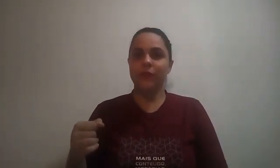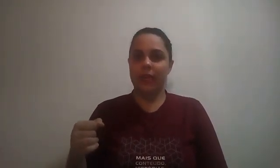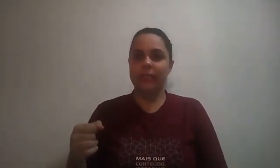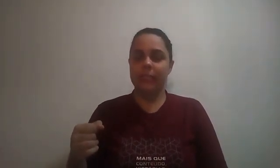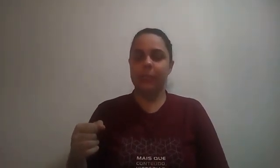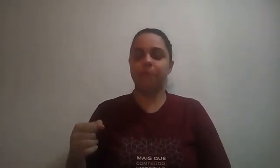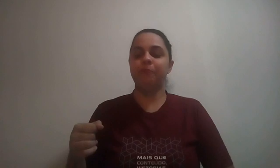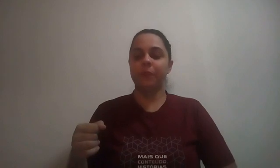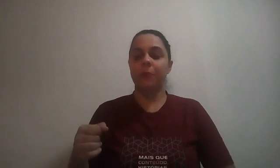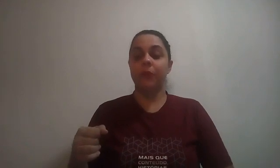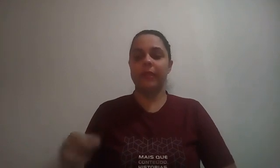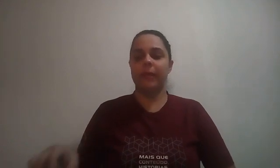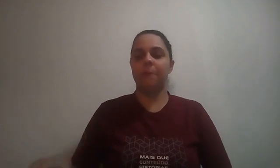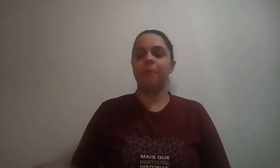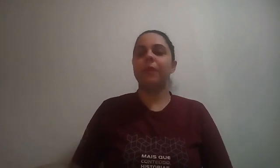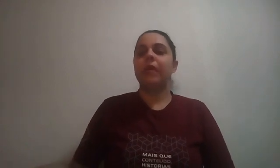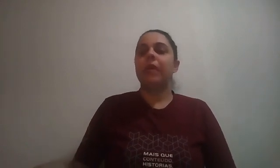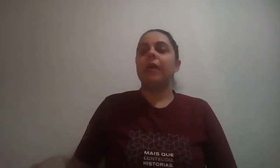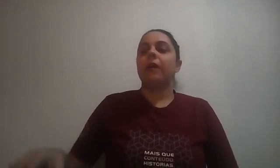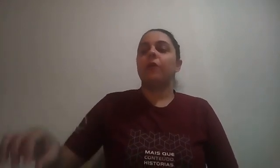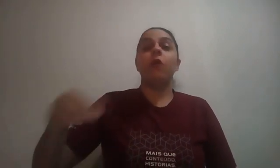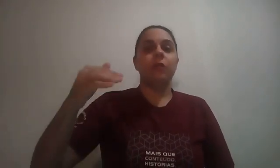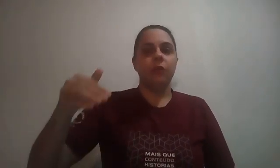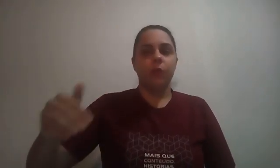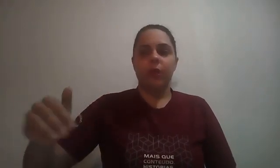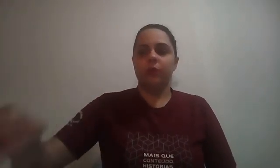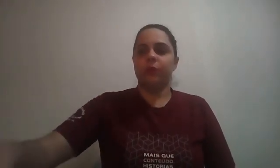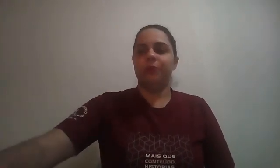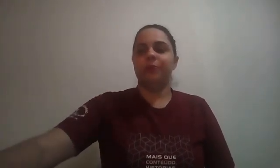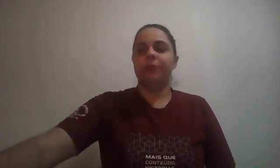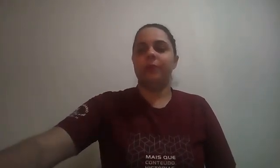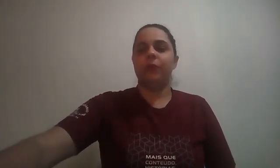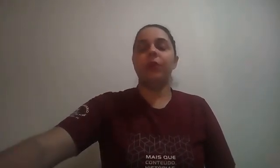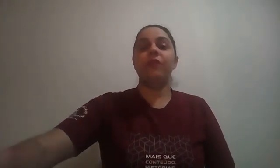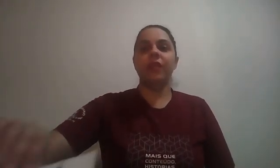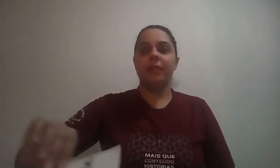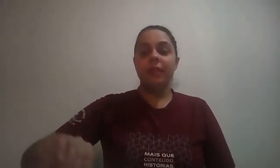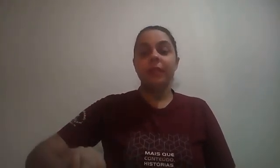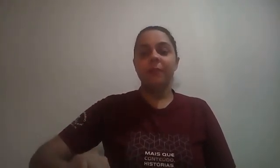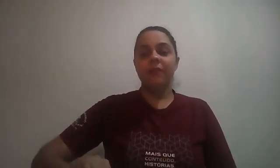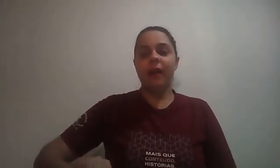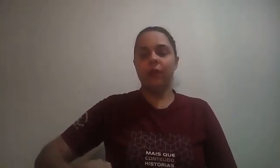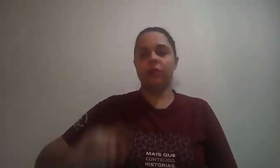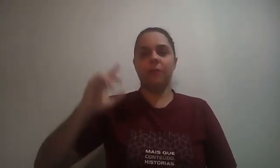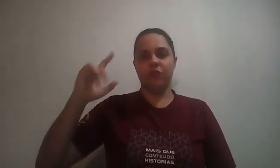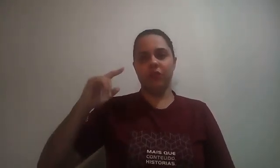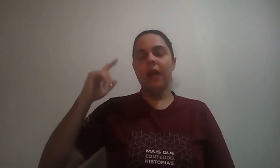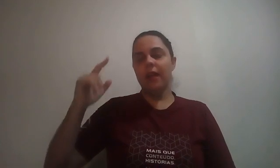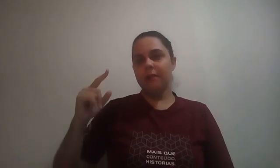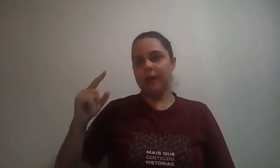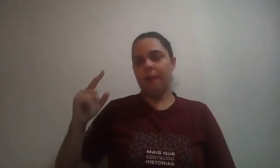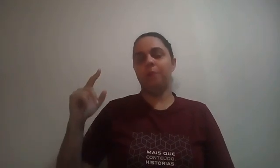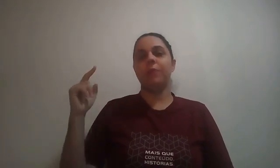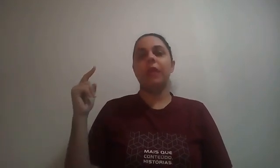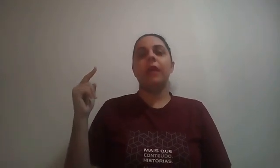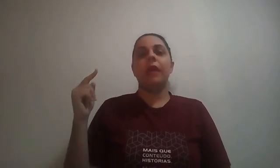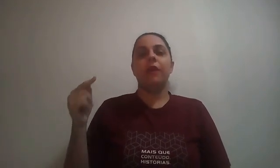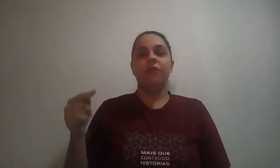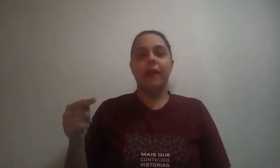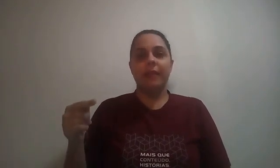Não foi assim? Pois é. Continuando, o que foi que o Tia também falou, só para a gente relembrar. Eu falei